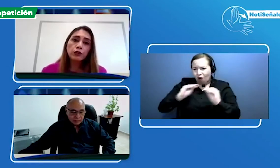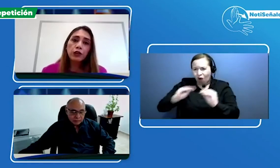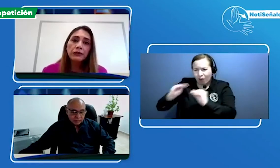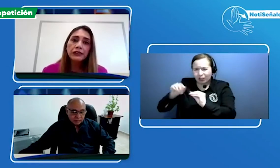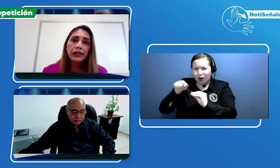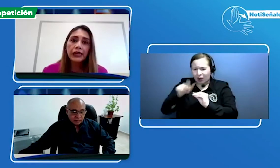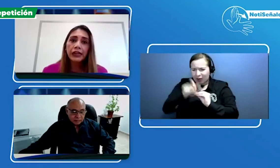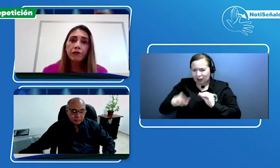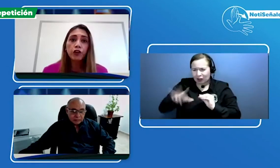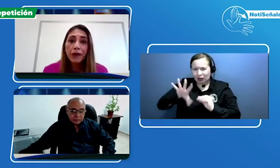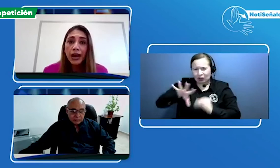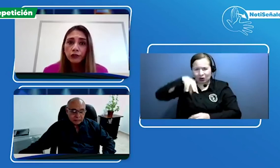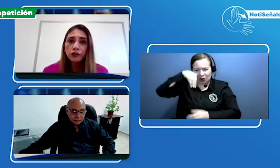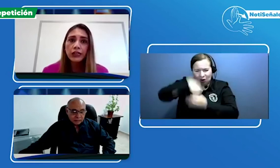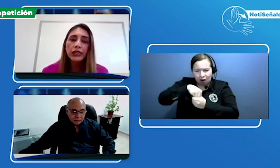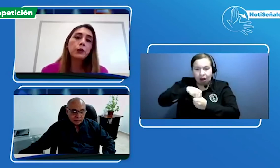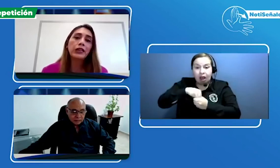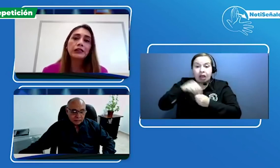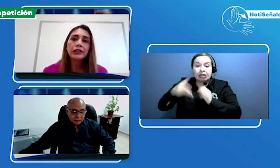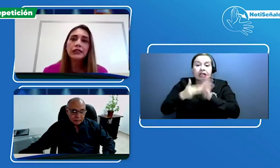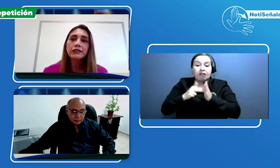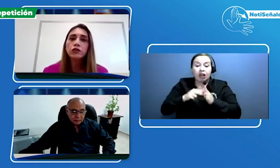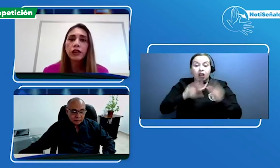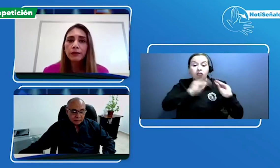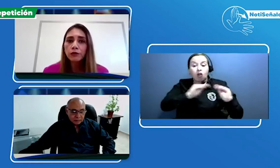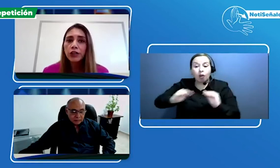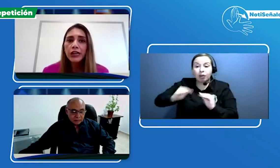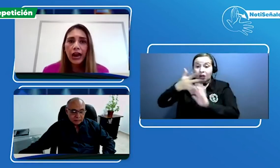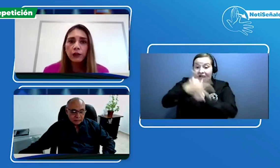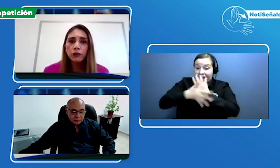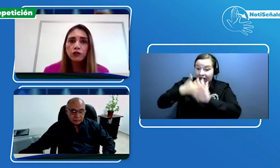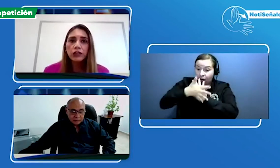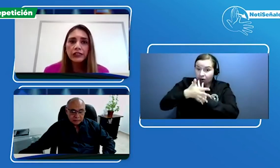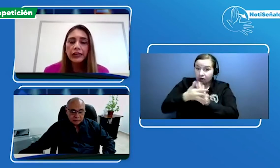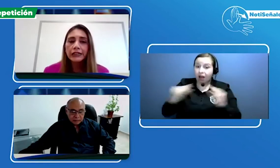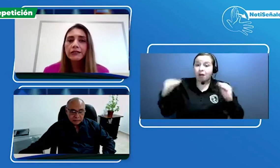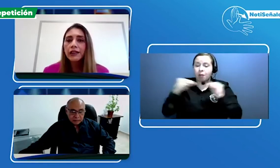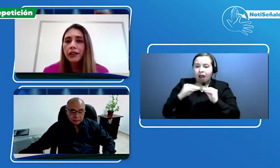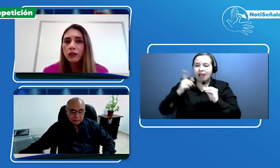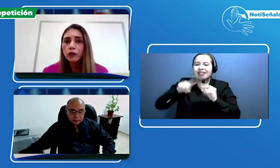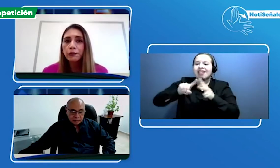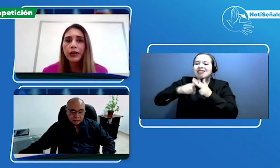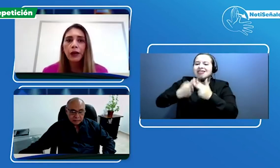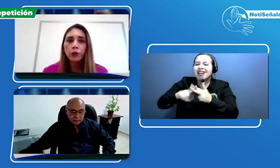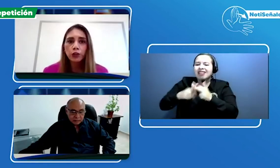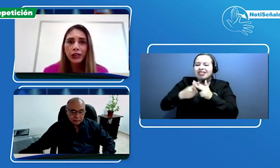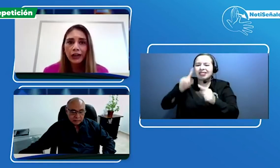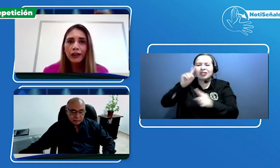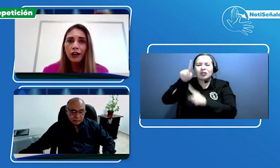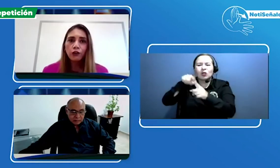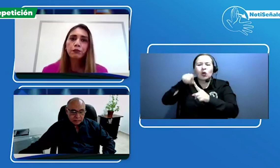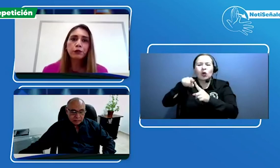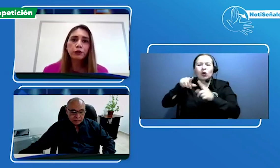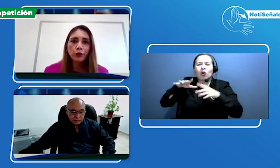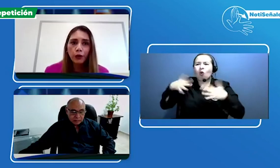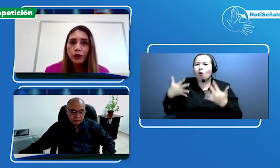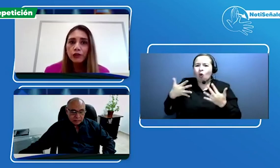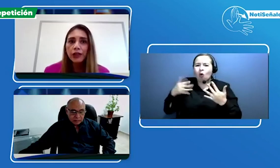solamente en formarnos en lengua de señas, sino que tenemos algunos talleres dirigidos para abordar los protocolos de